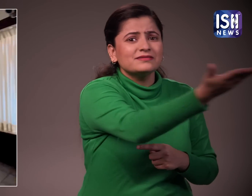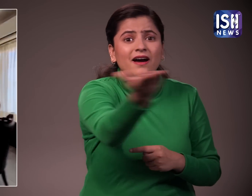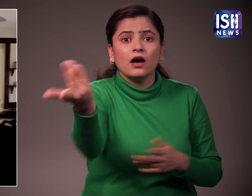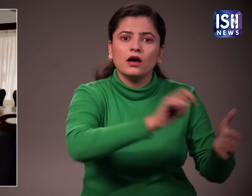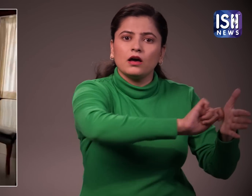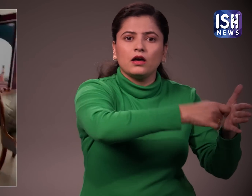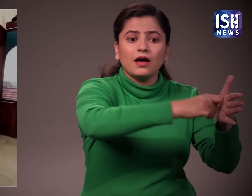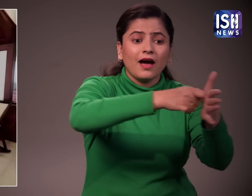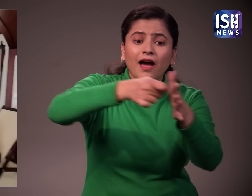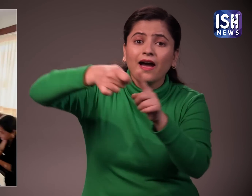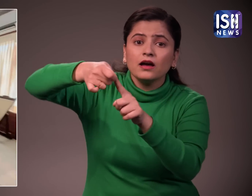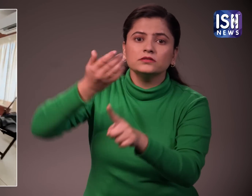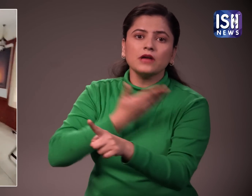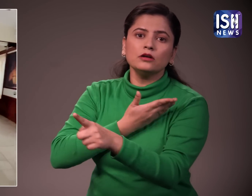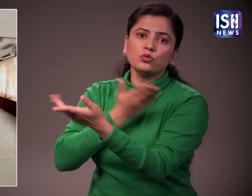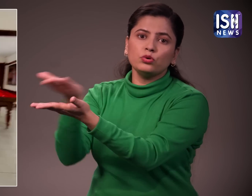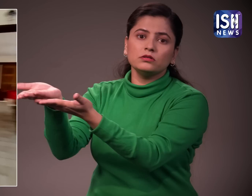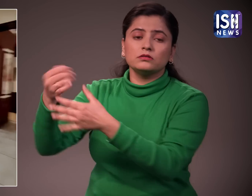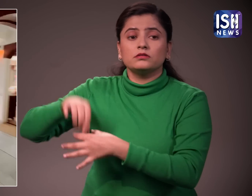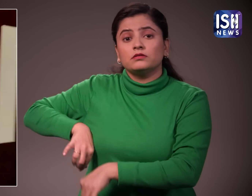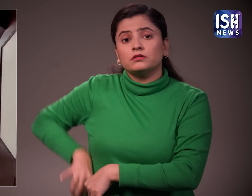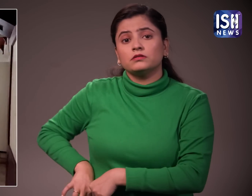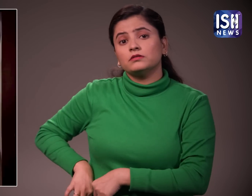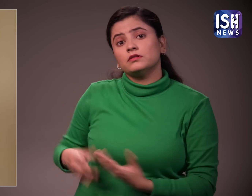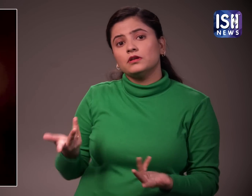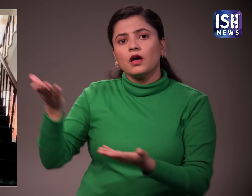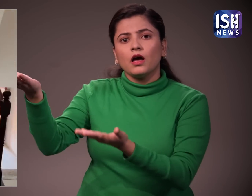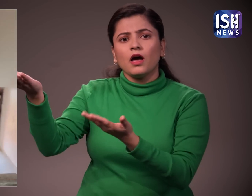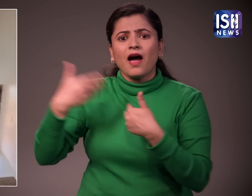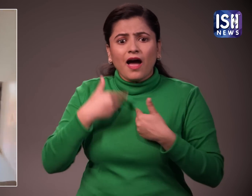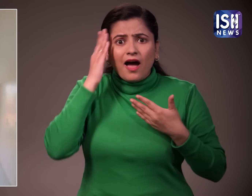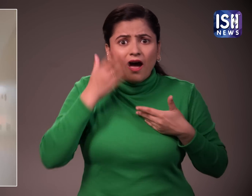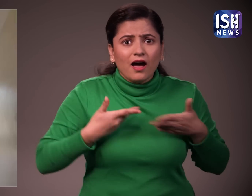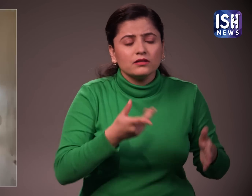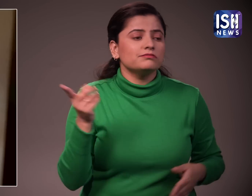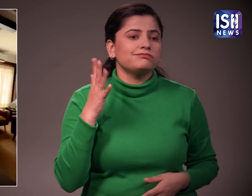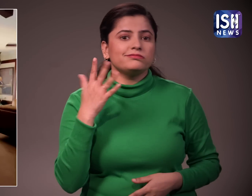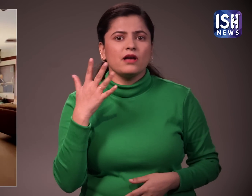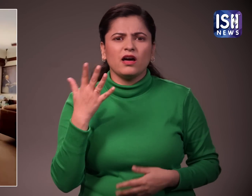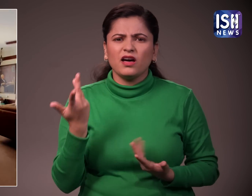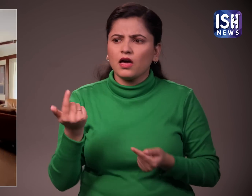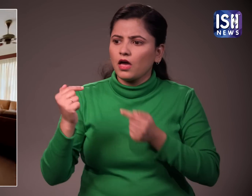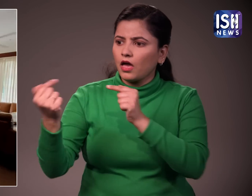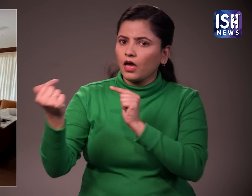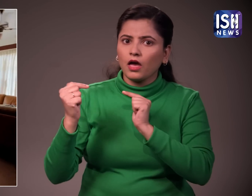बहुत सारे बेटरूम है जिन पर मेरी सास ने ताला लगा दिया है और वह मुझे उनका इस्तमाल नहीं करने दे रही है